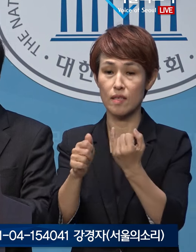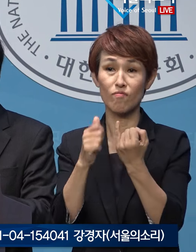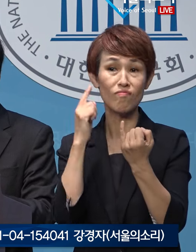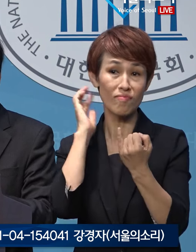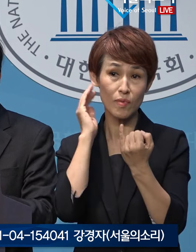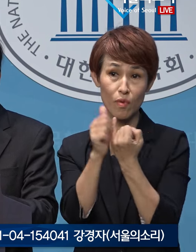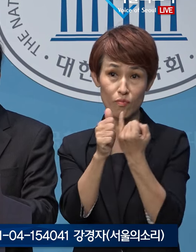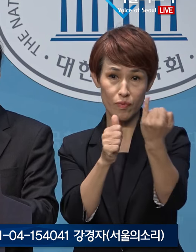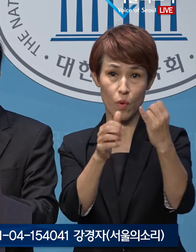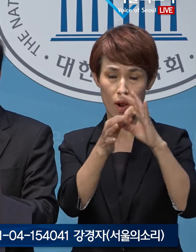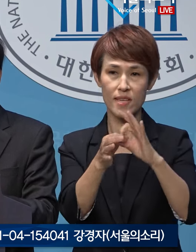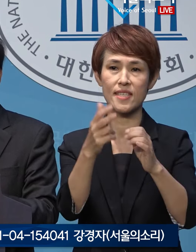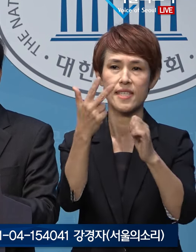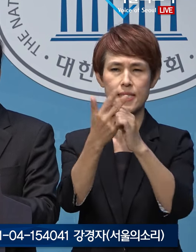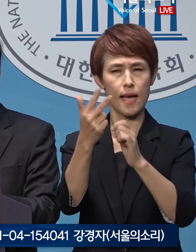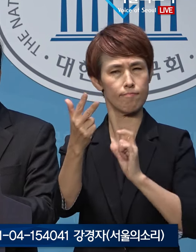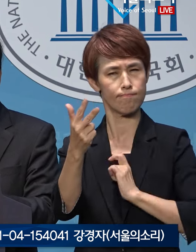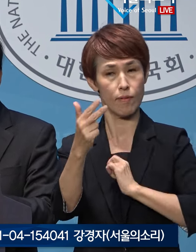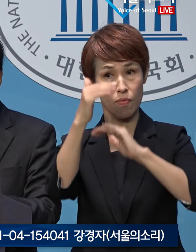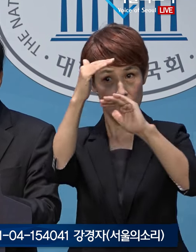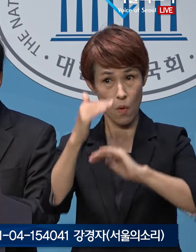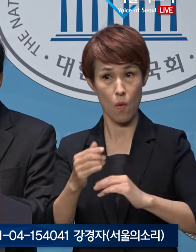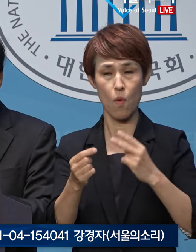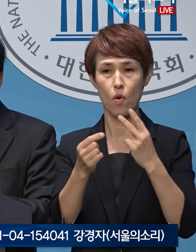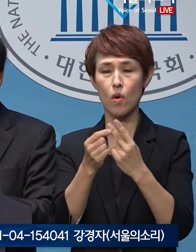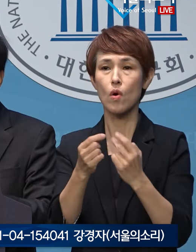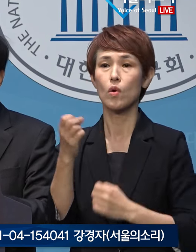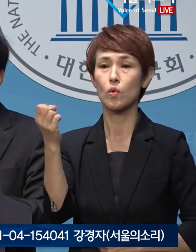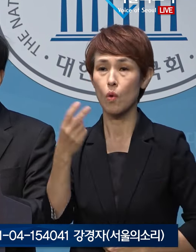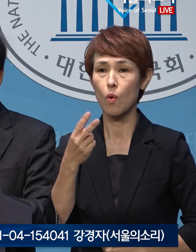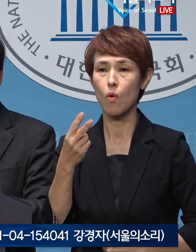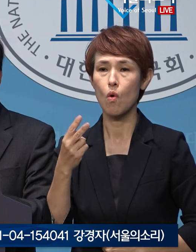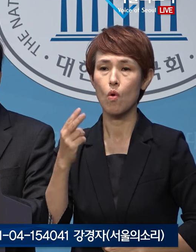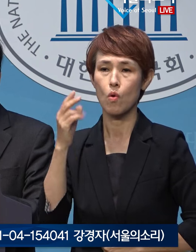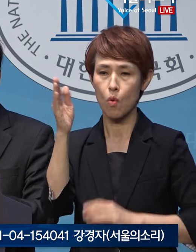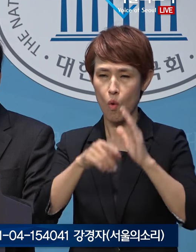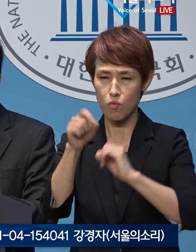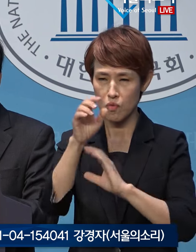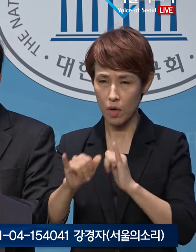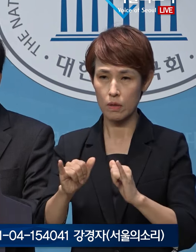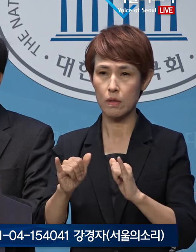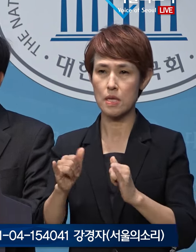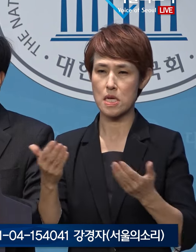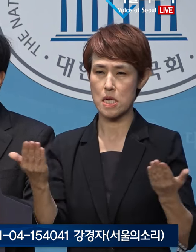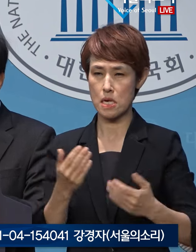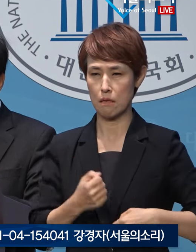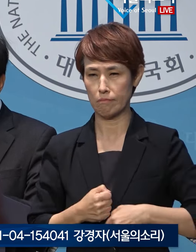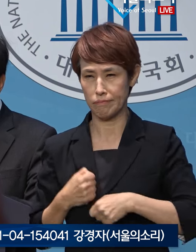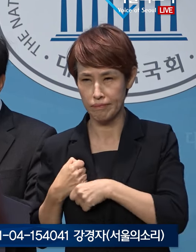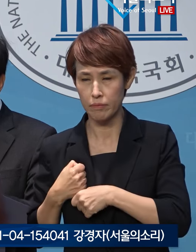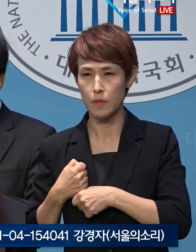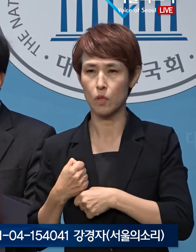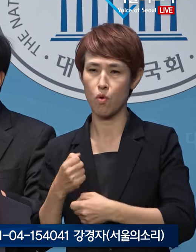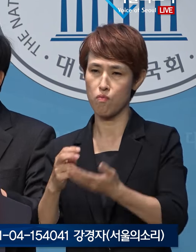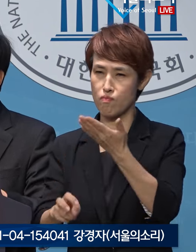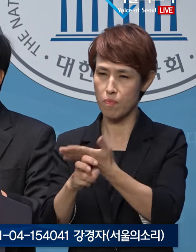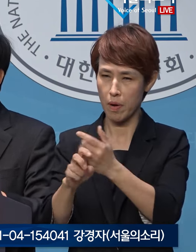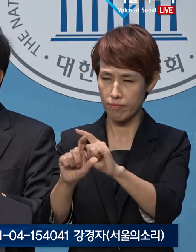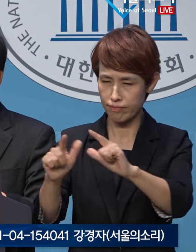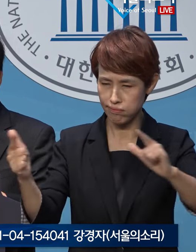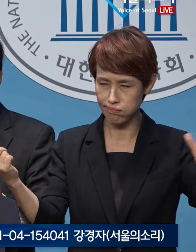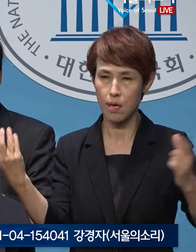7대 의혹에 더하여 공무원의 무마, 은폐 등 직무위기, 직권남용, 불법행위 의혹도